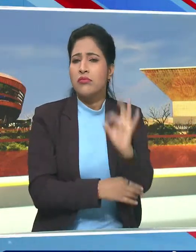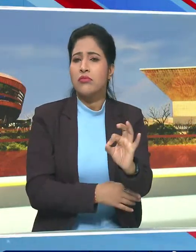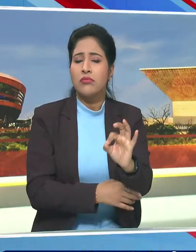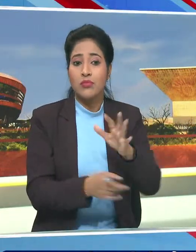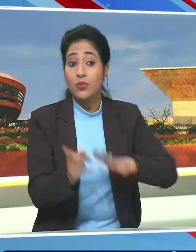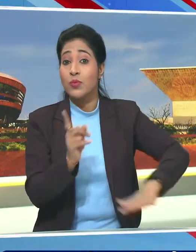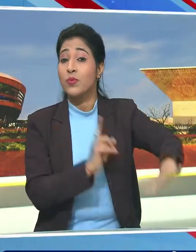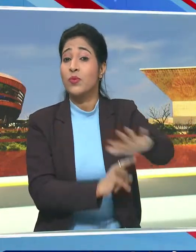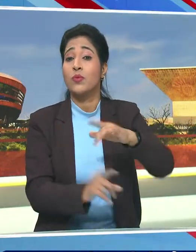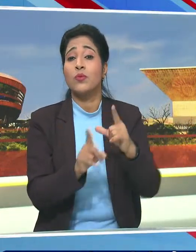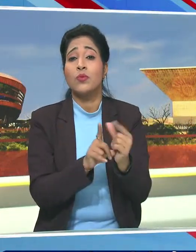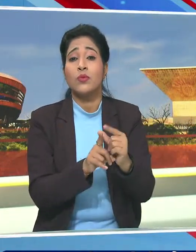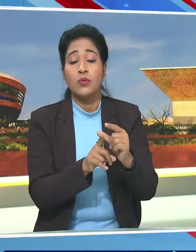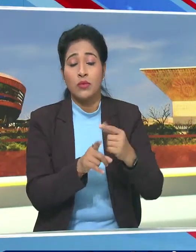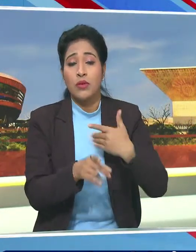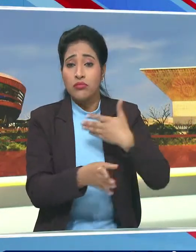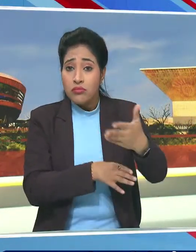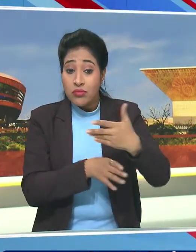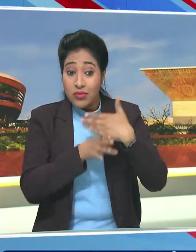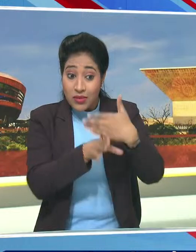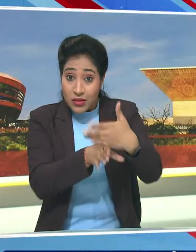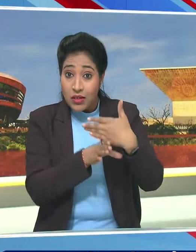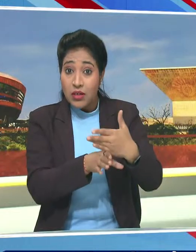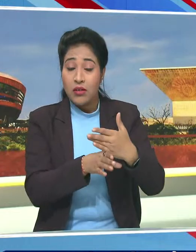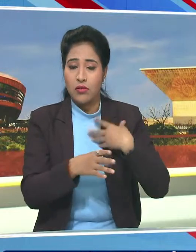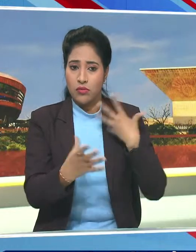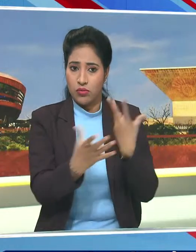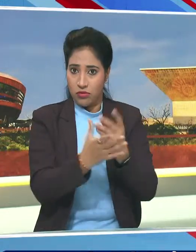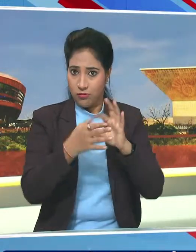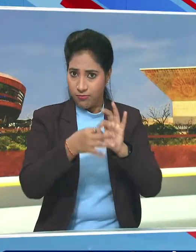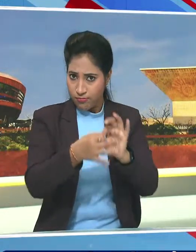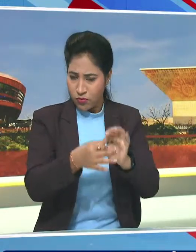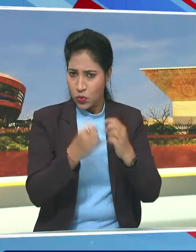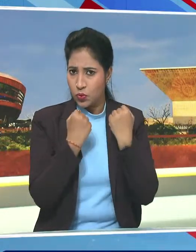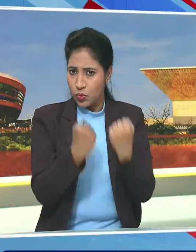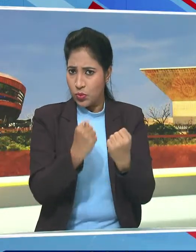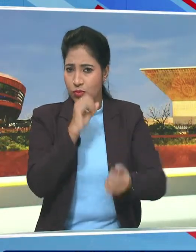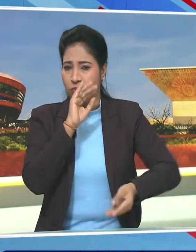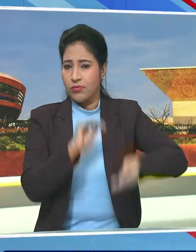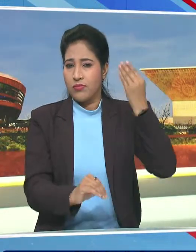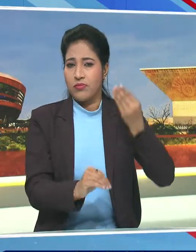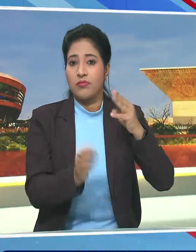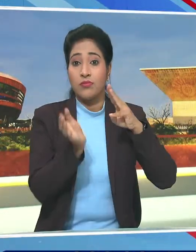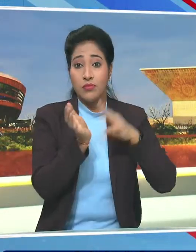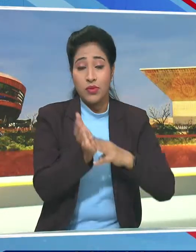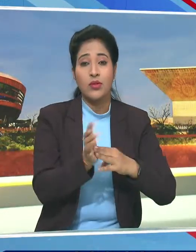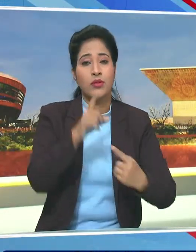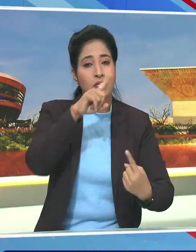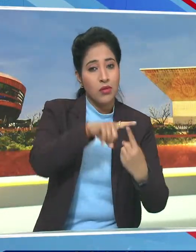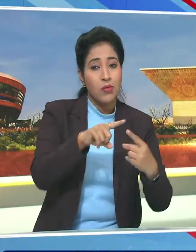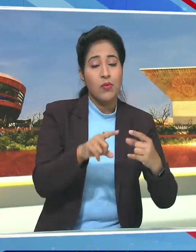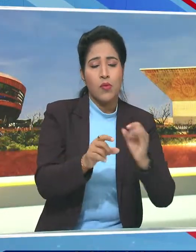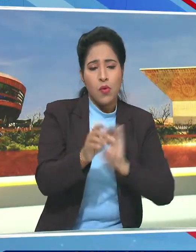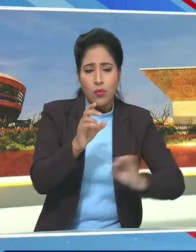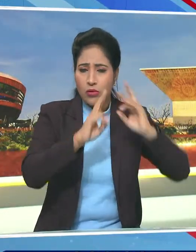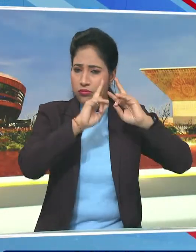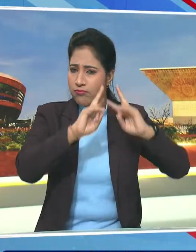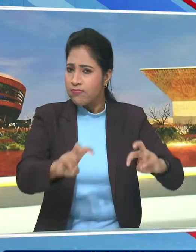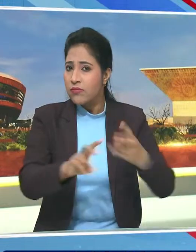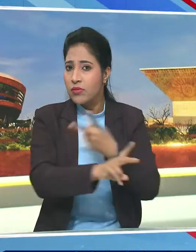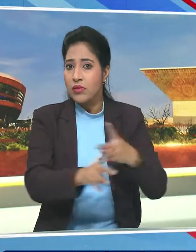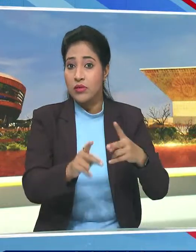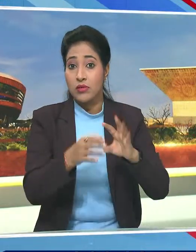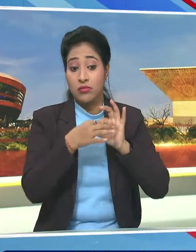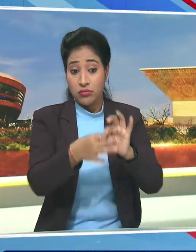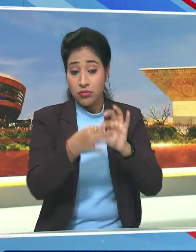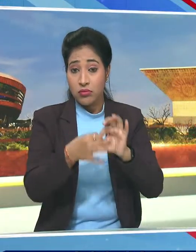खेत्र में आपसी सहीयोग को मजबूत करने के लिए हम Maritime Cooperation पर Joint